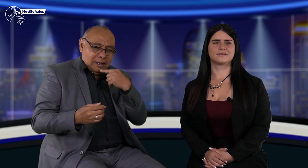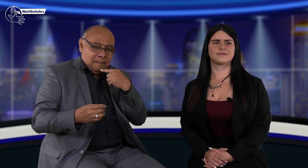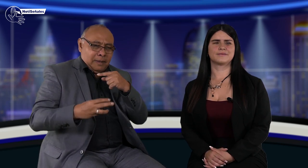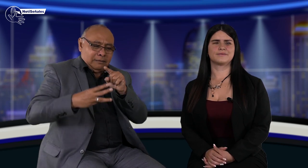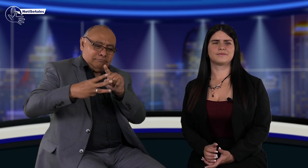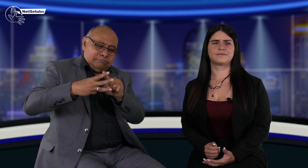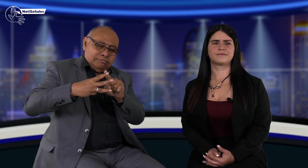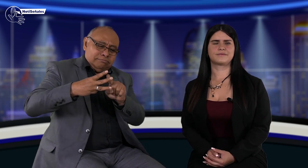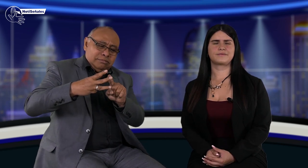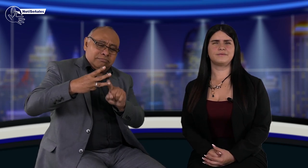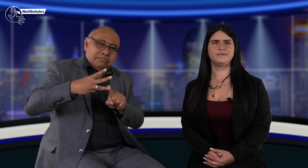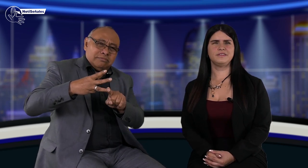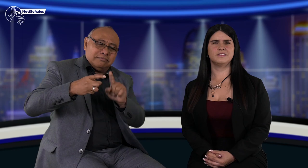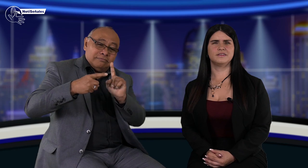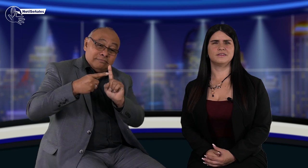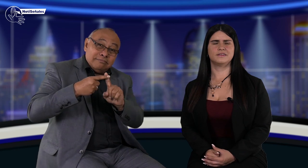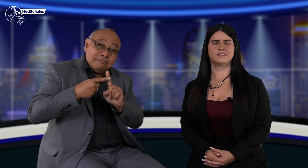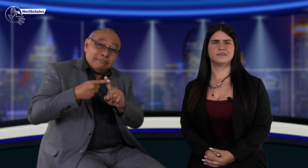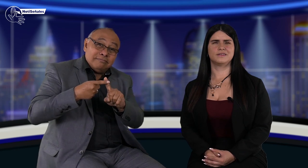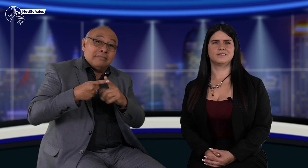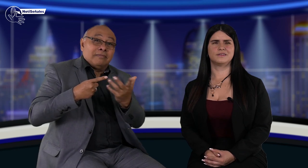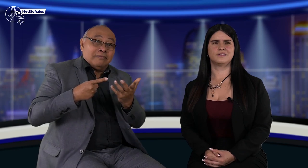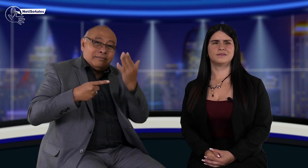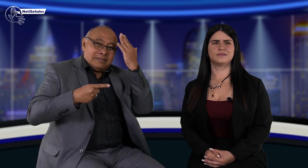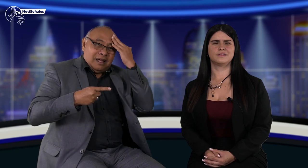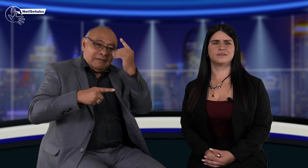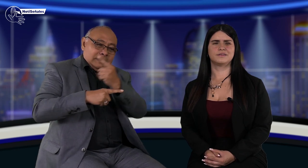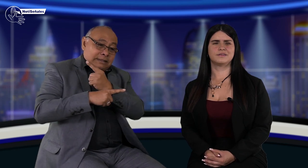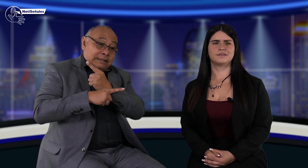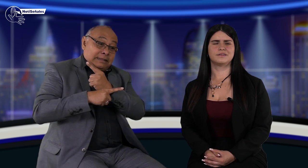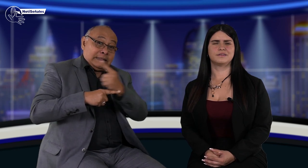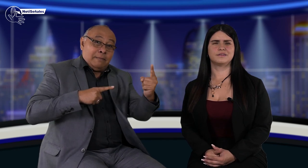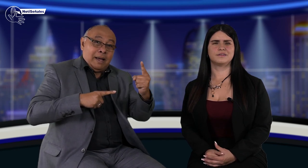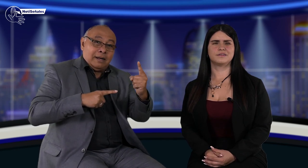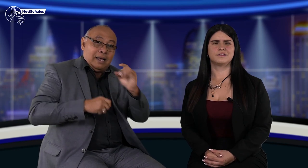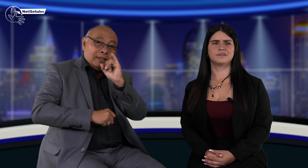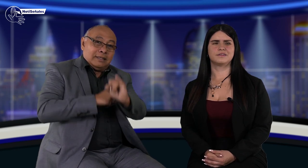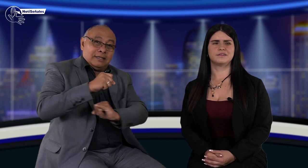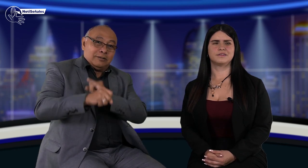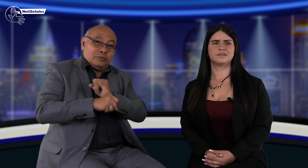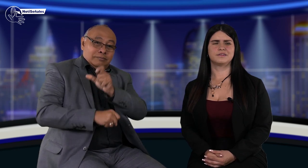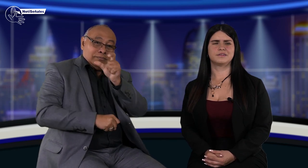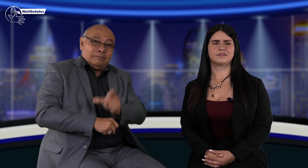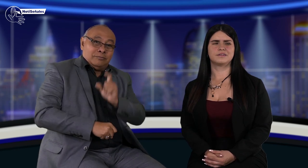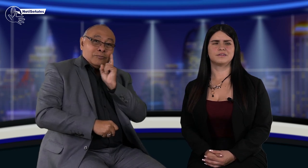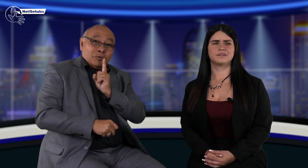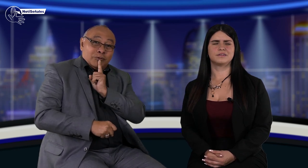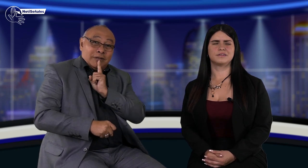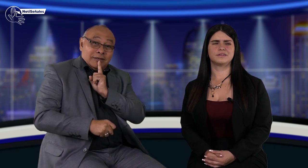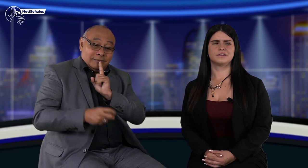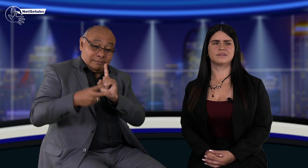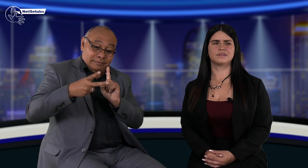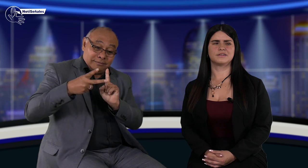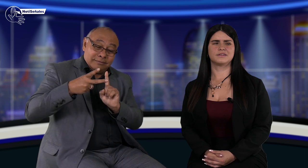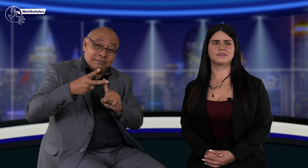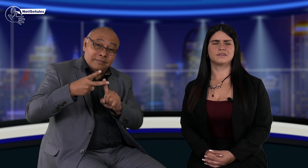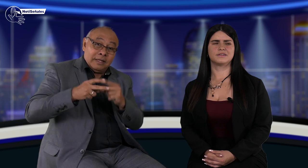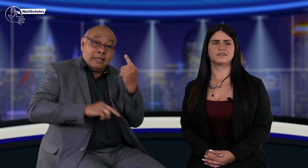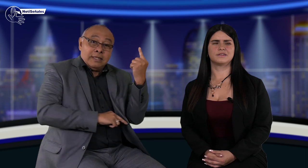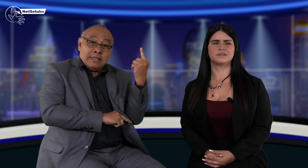El primero es la Semana Internacional de las Personas Sordas, el